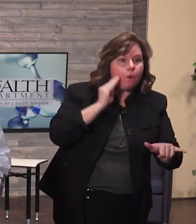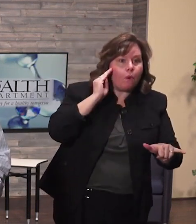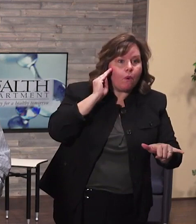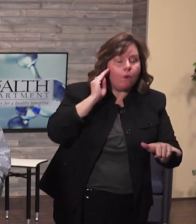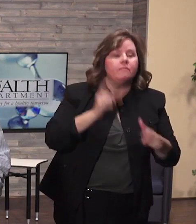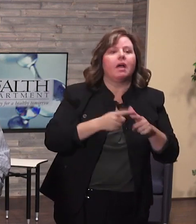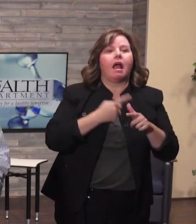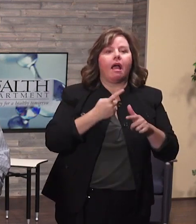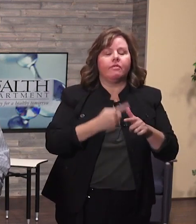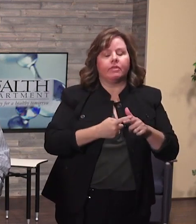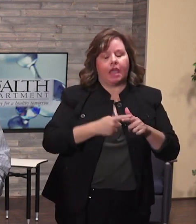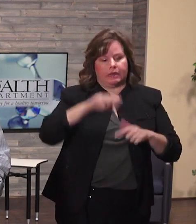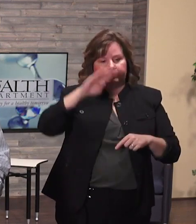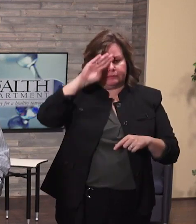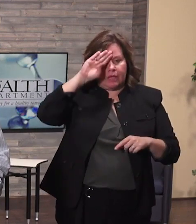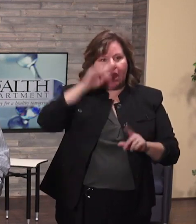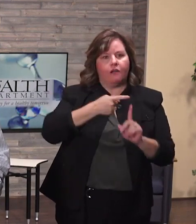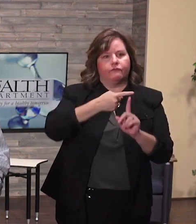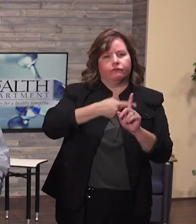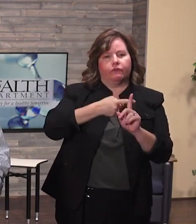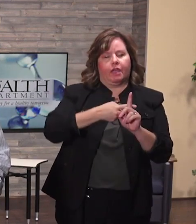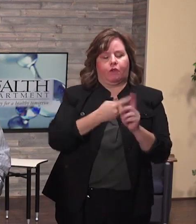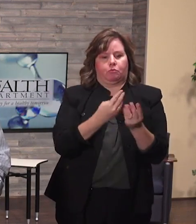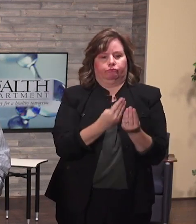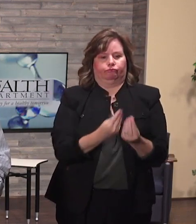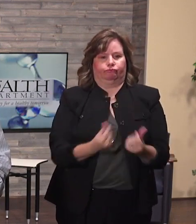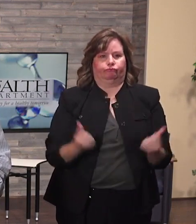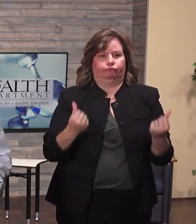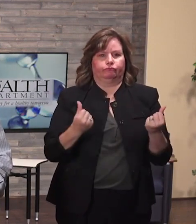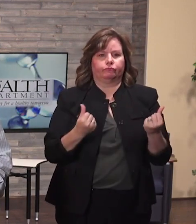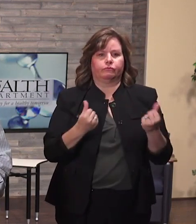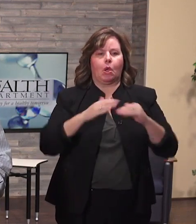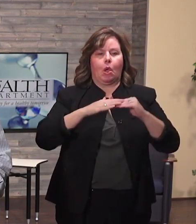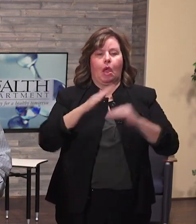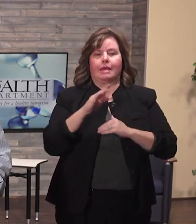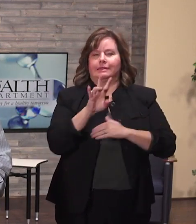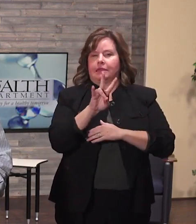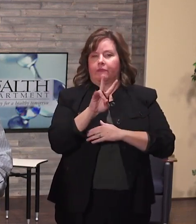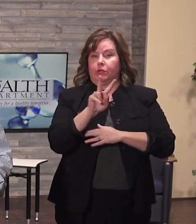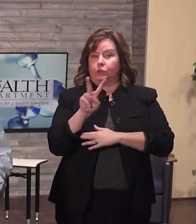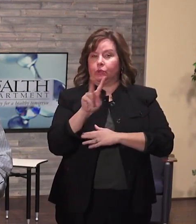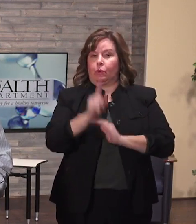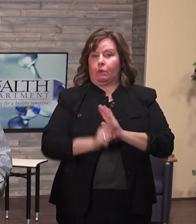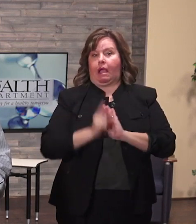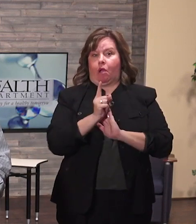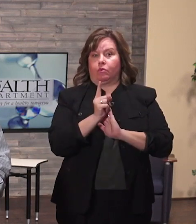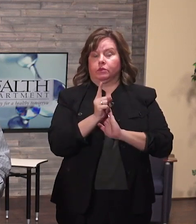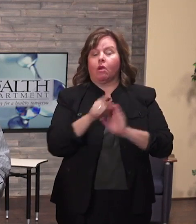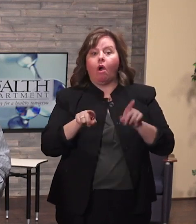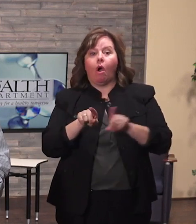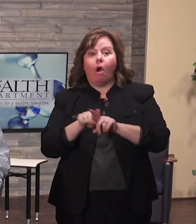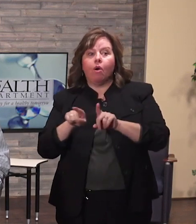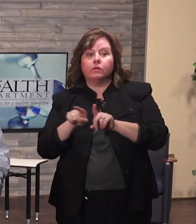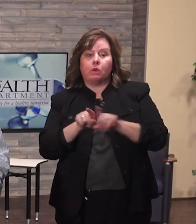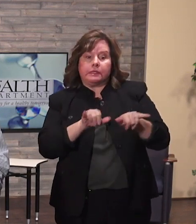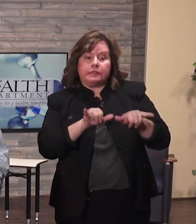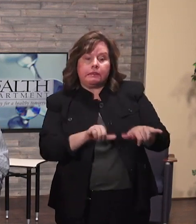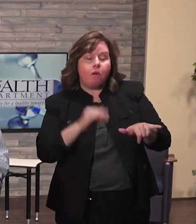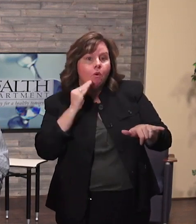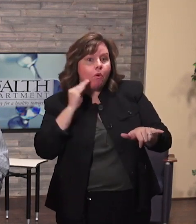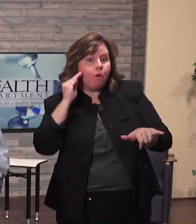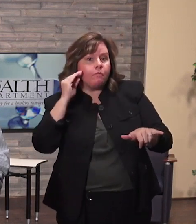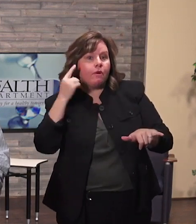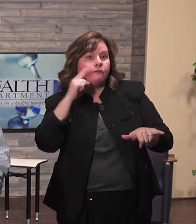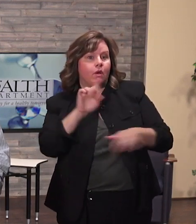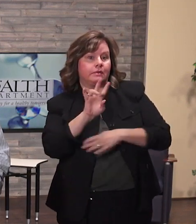casa y se quedan en casa hasta estén libres de fiebre sin la ayuda de un supresor de la fiebre como